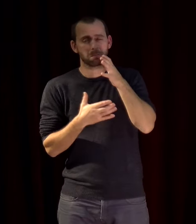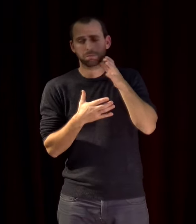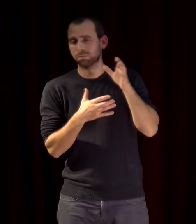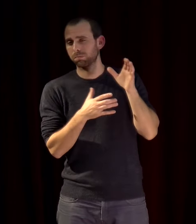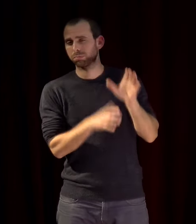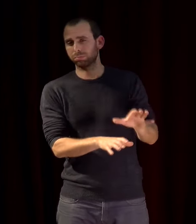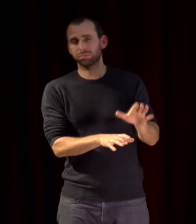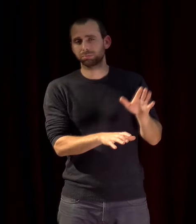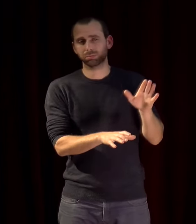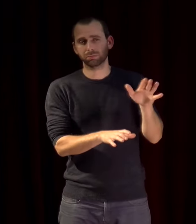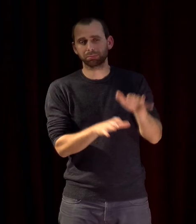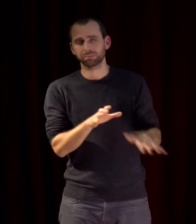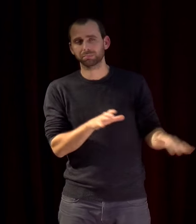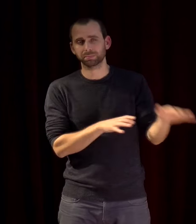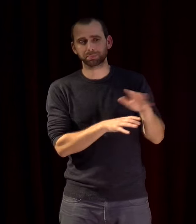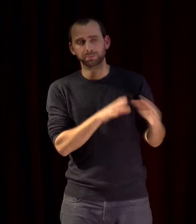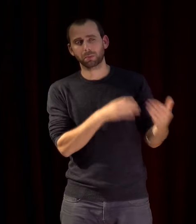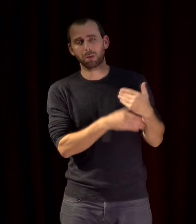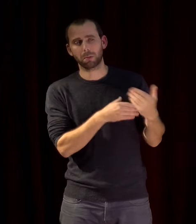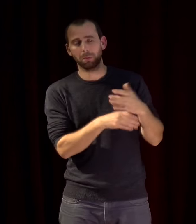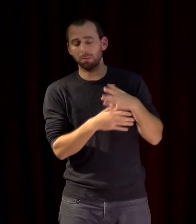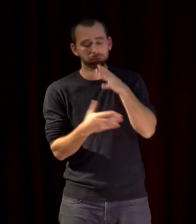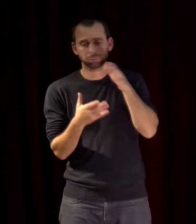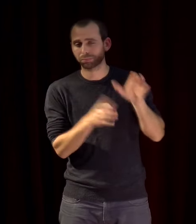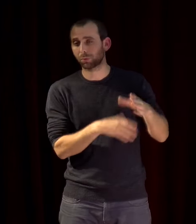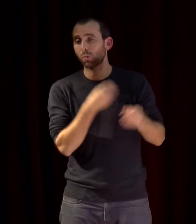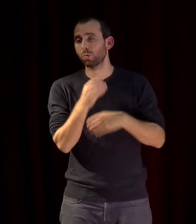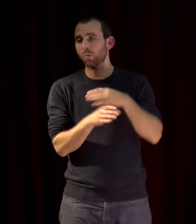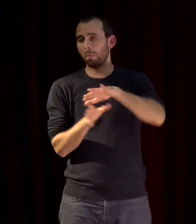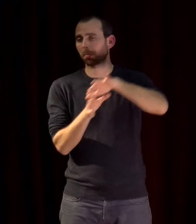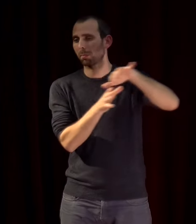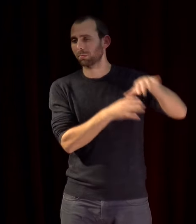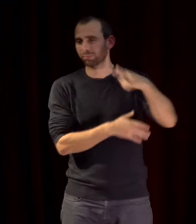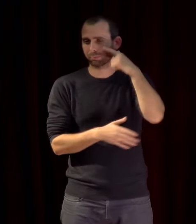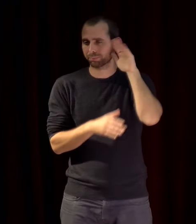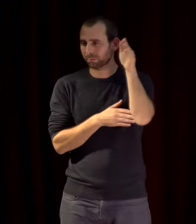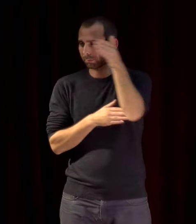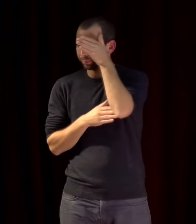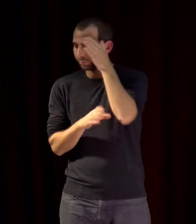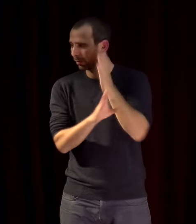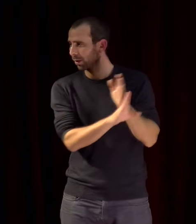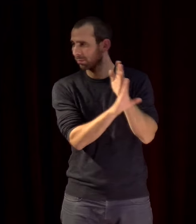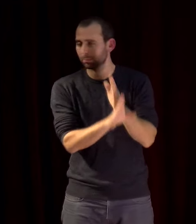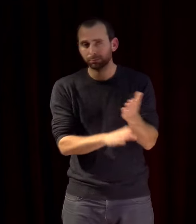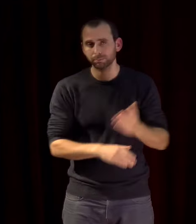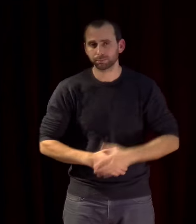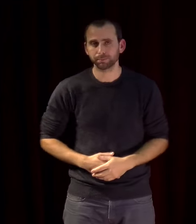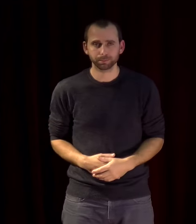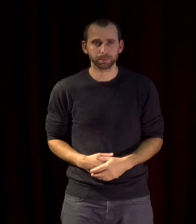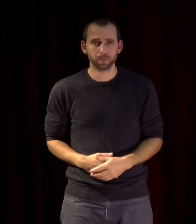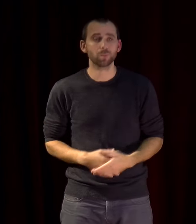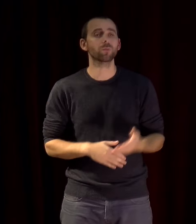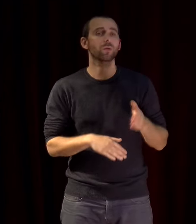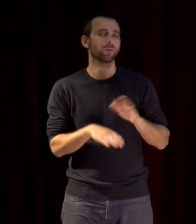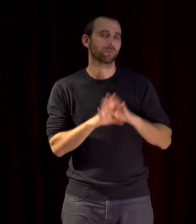et indifférente de plus en plus indifférente mais au-delà de ces considérations la